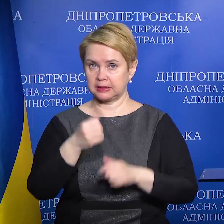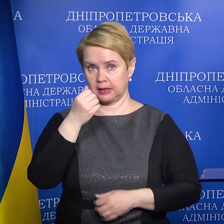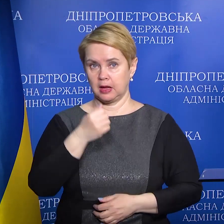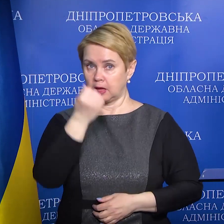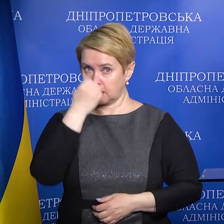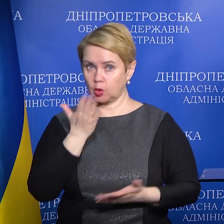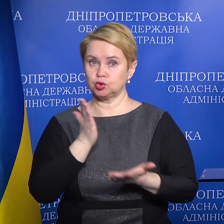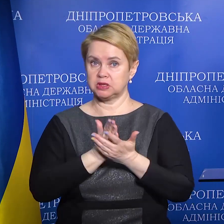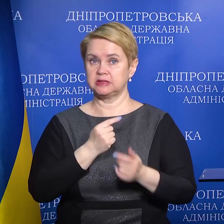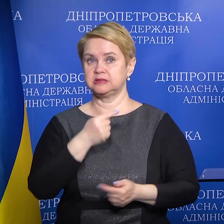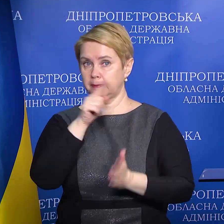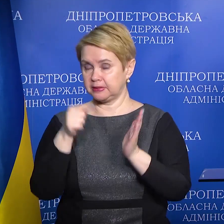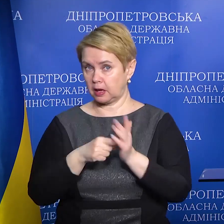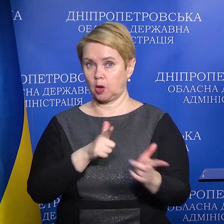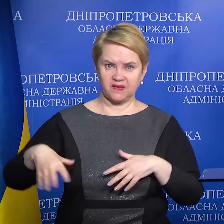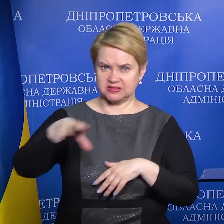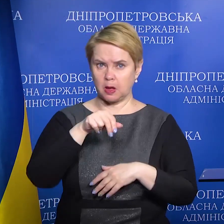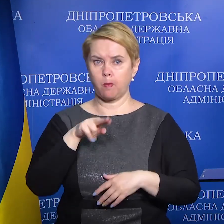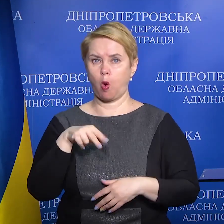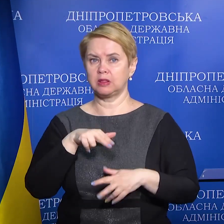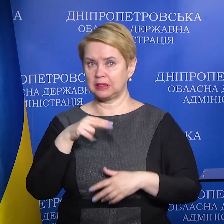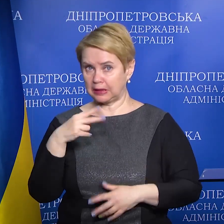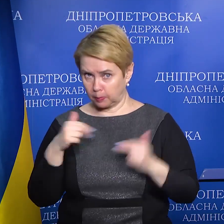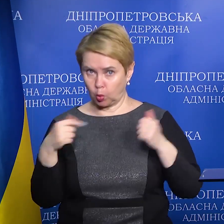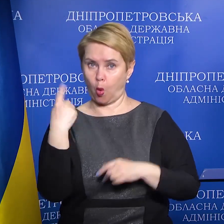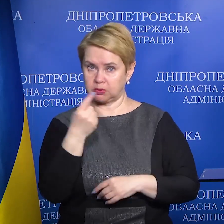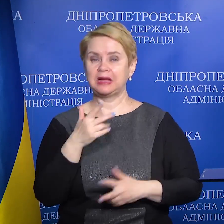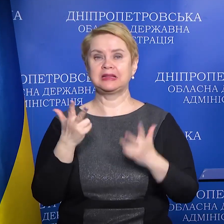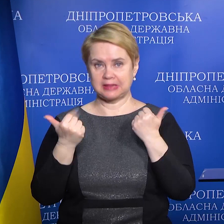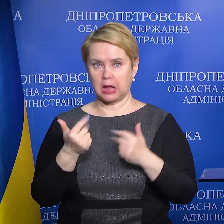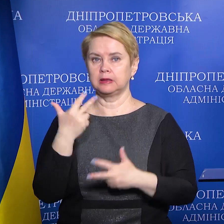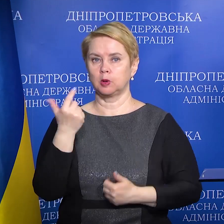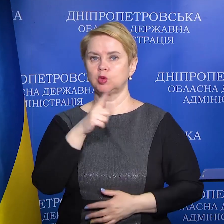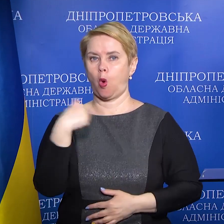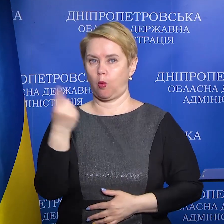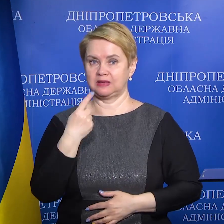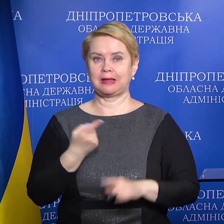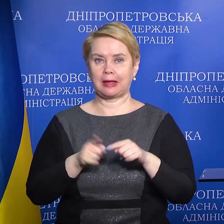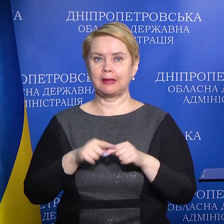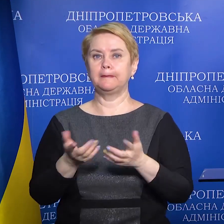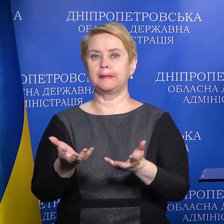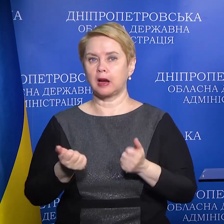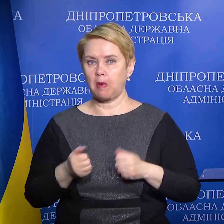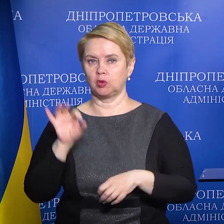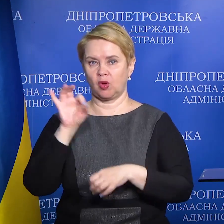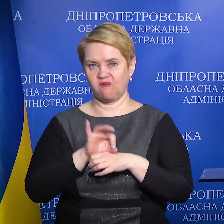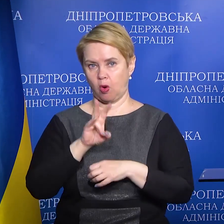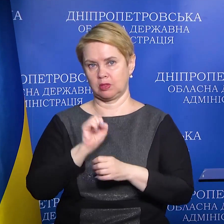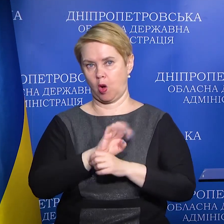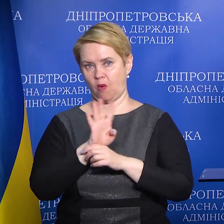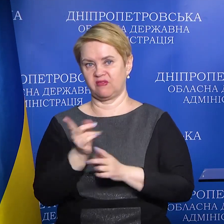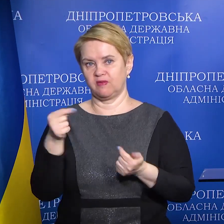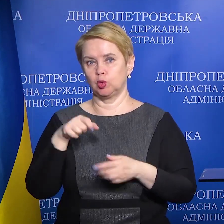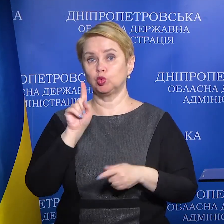Дякую, якщо є запитання, я готова відповісти. Так, це Дніпропетровська область, які приймають хворих на ковід,